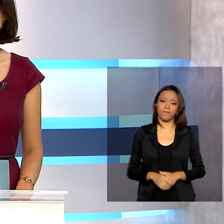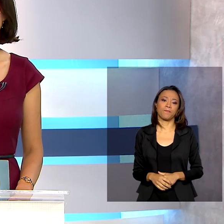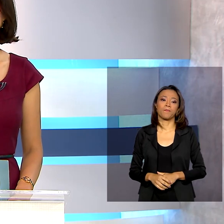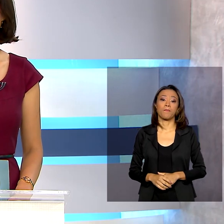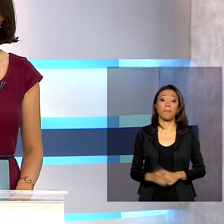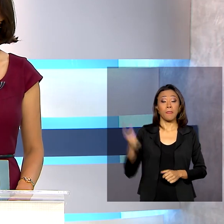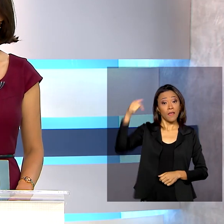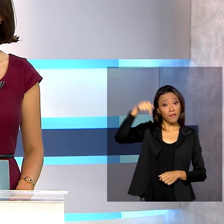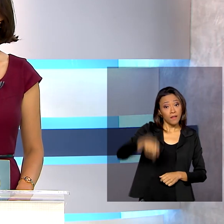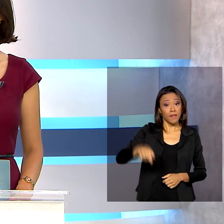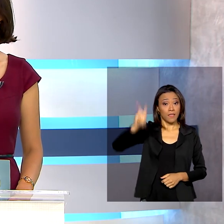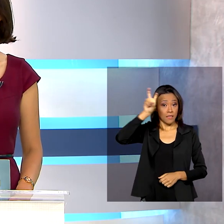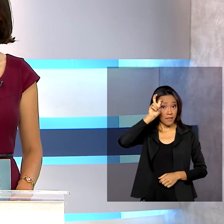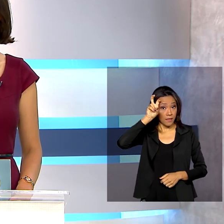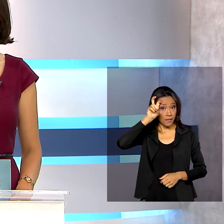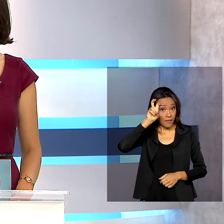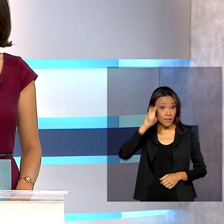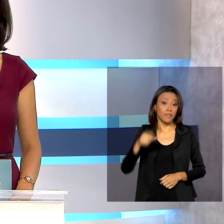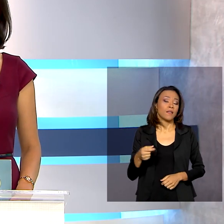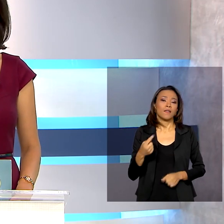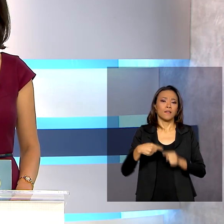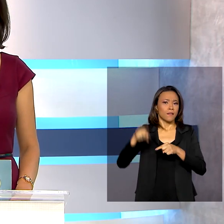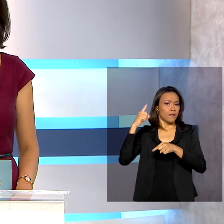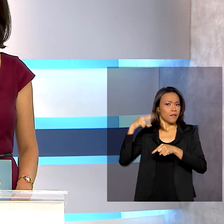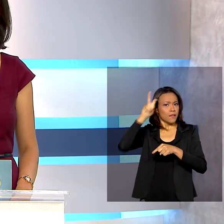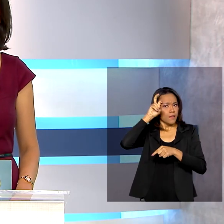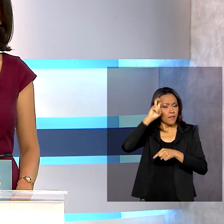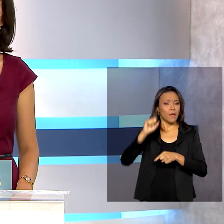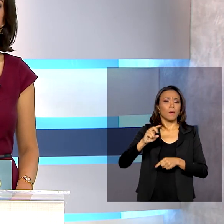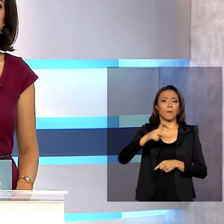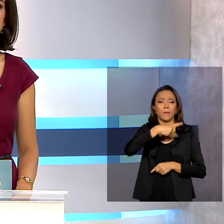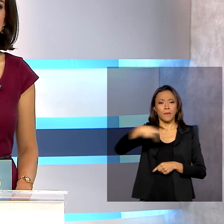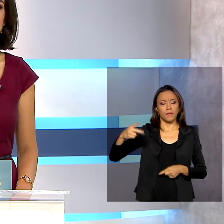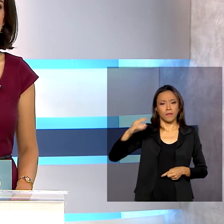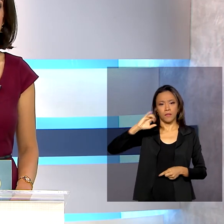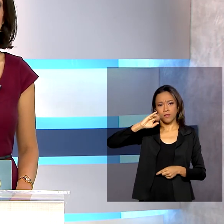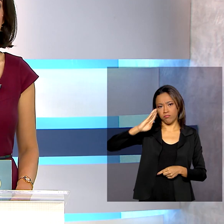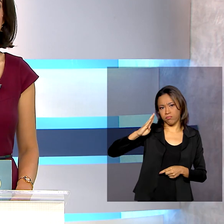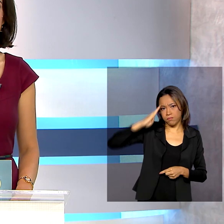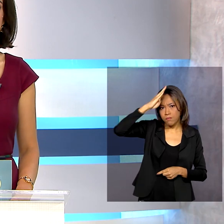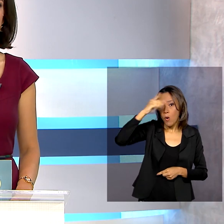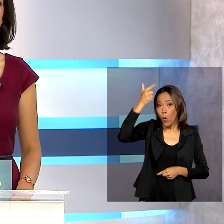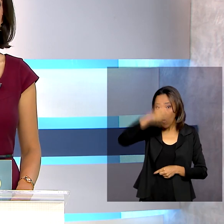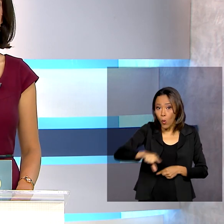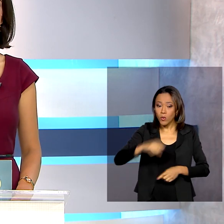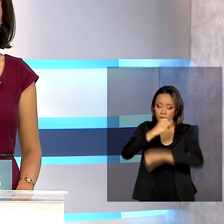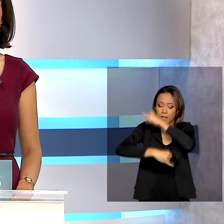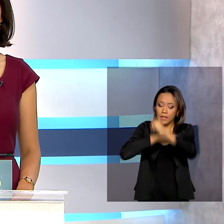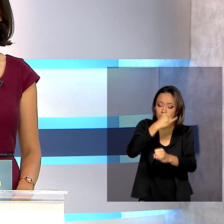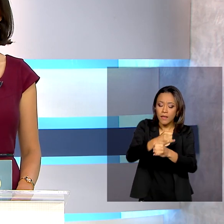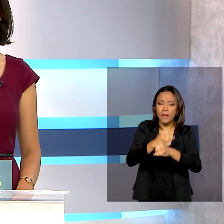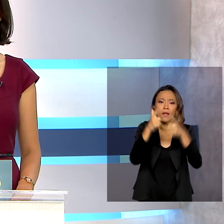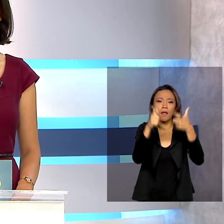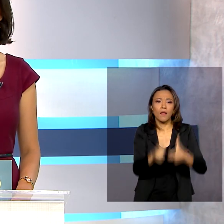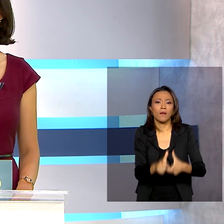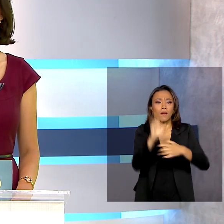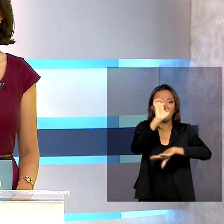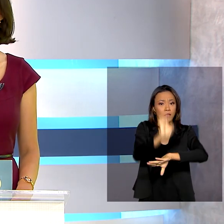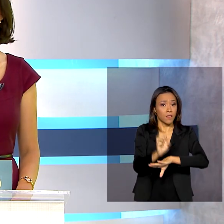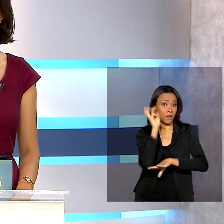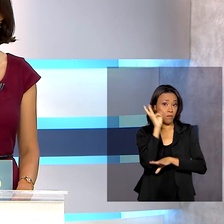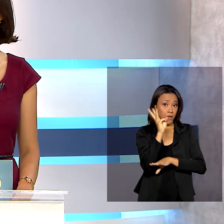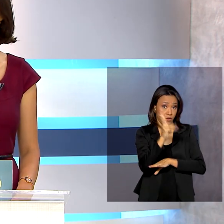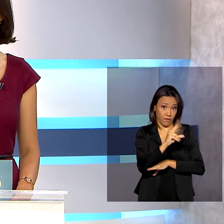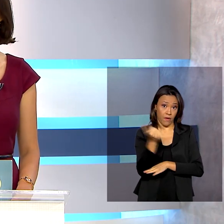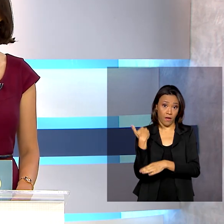E nesta quinta-feira, o presidente Jair Bolsonaro inaugurou mais um ponto de internet ilimitada no Maranhão, que deve beneficiar